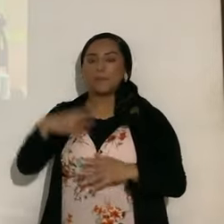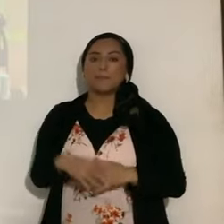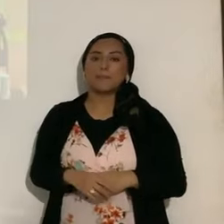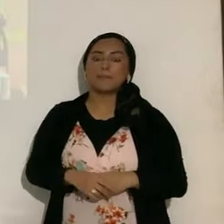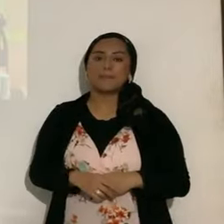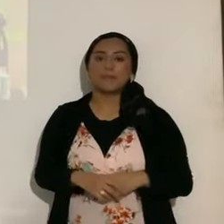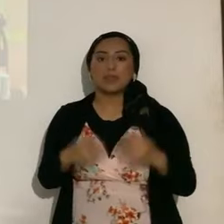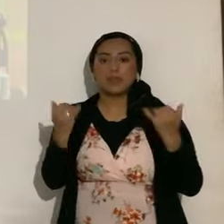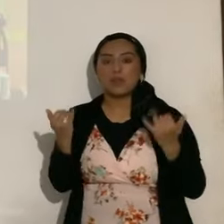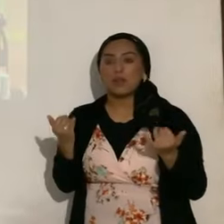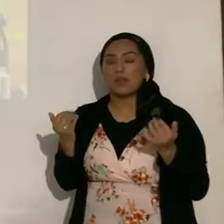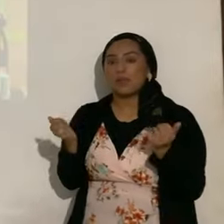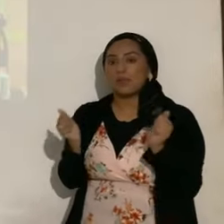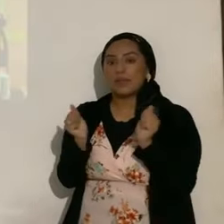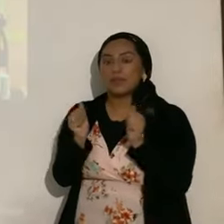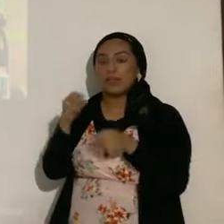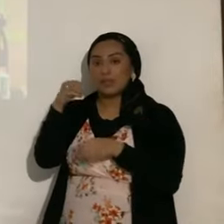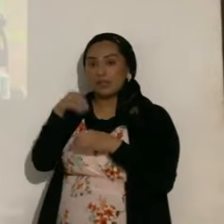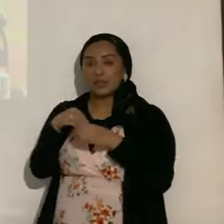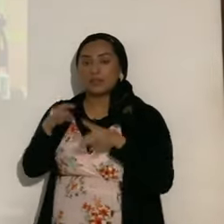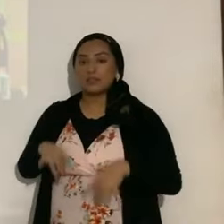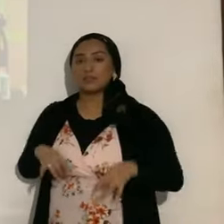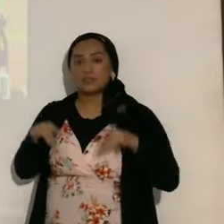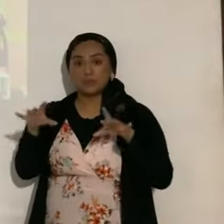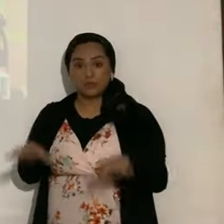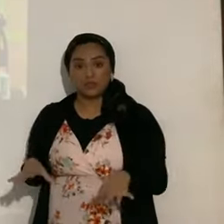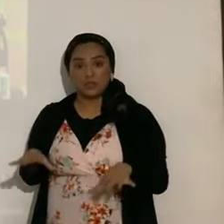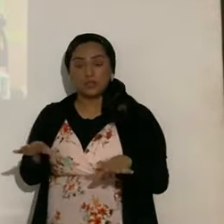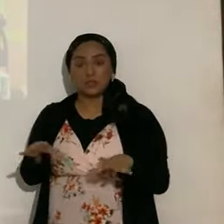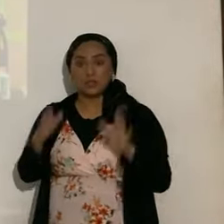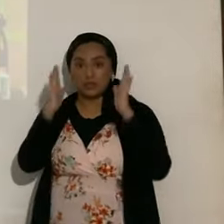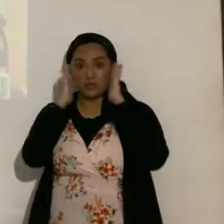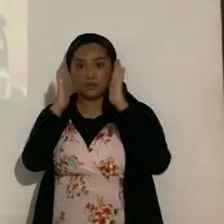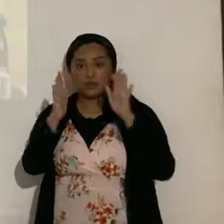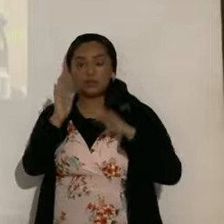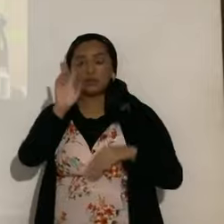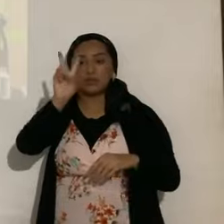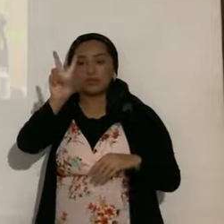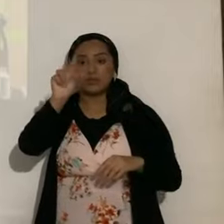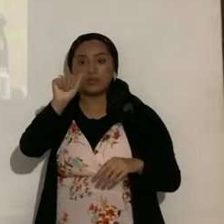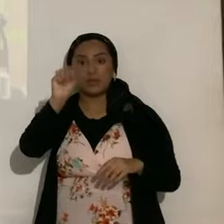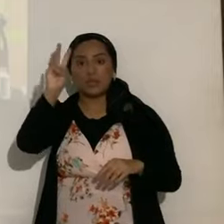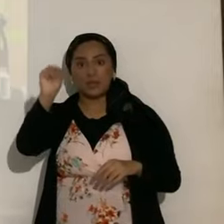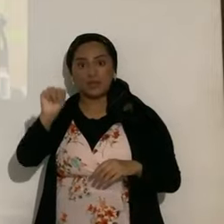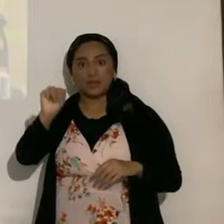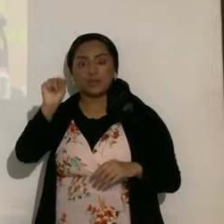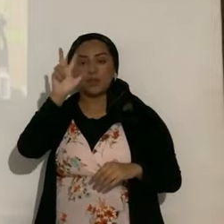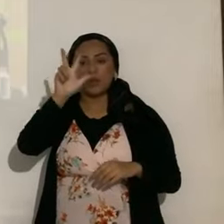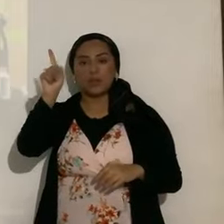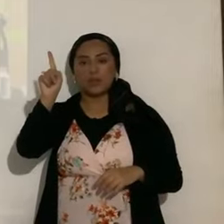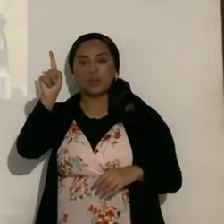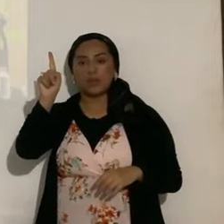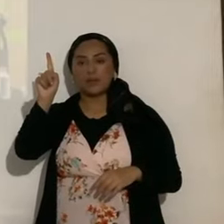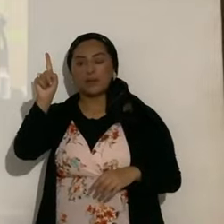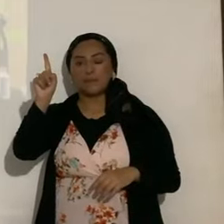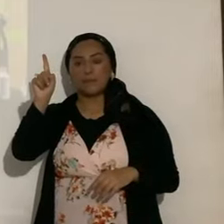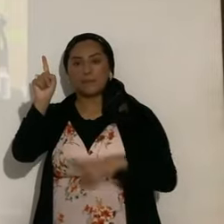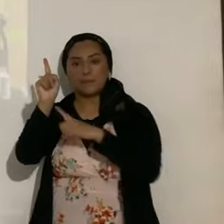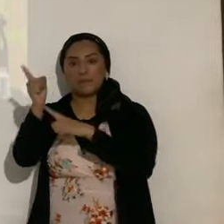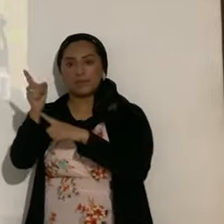en Australia, atención hermanos de Australia, será, a las 2 de la mañana, con 31 minutos, hora de Australia, a